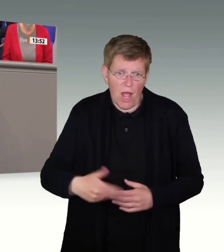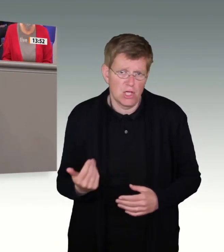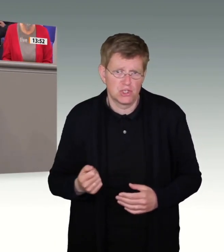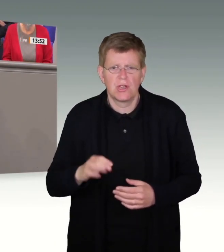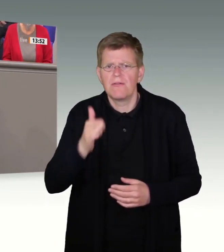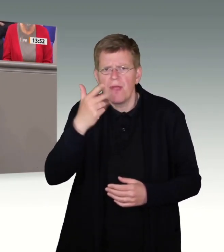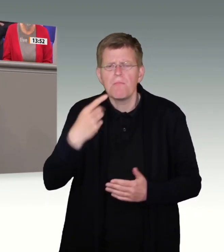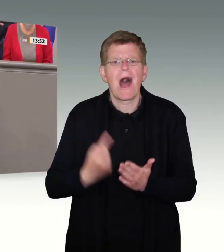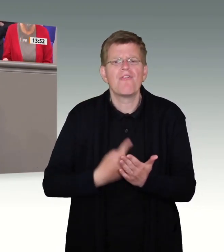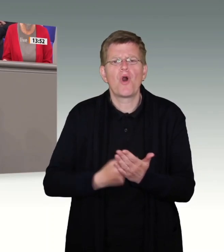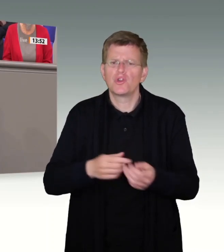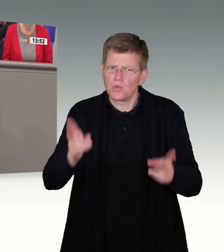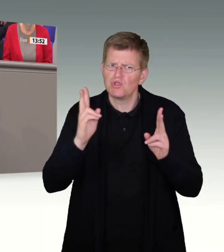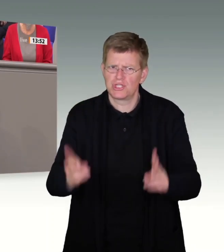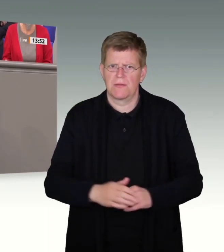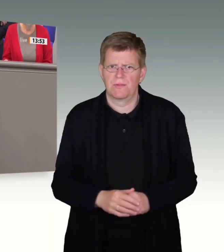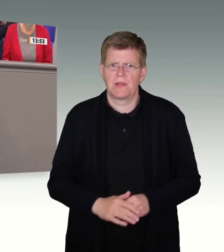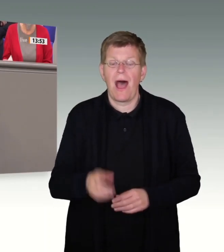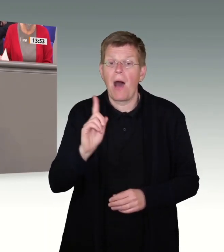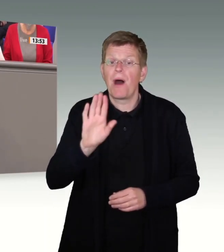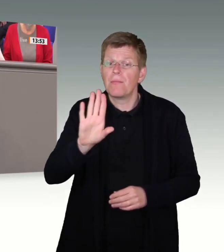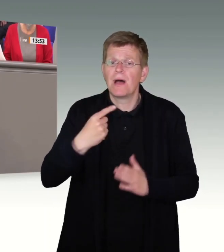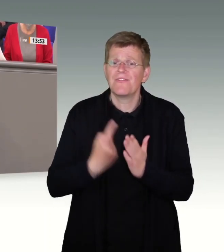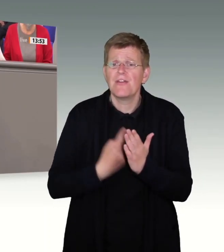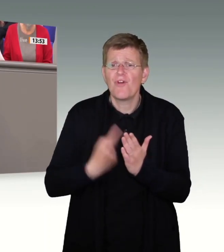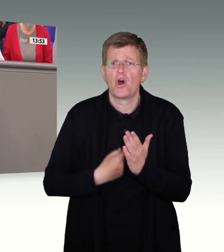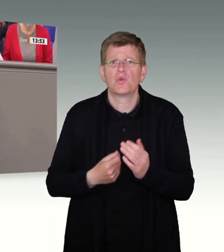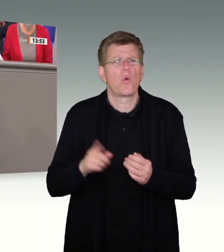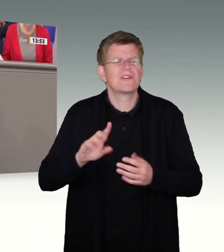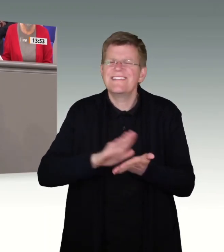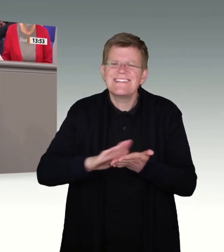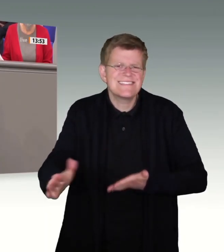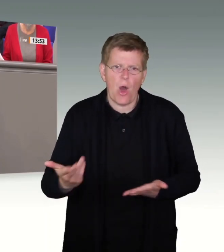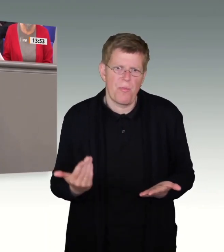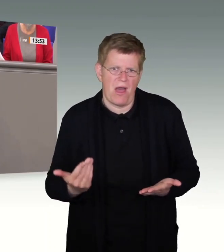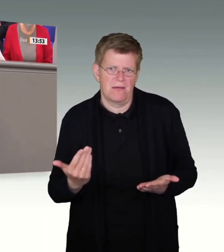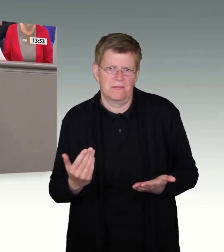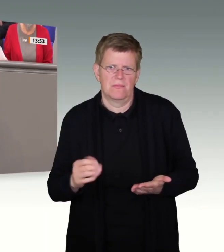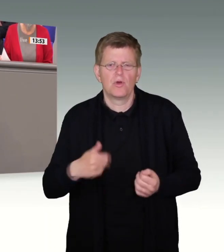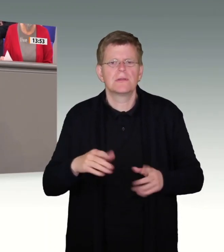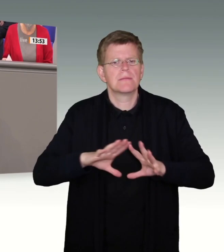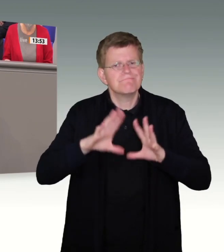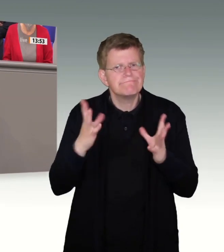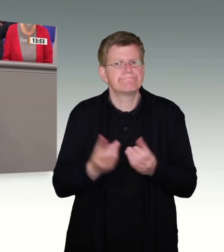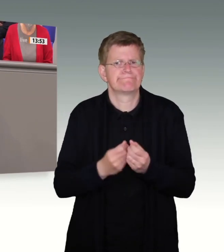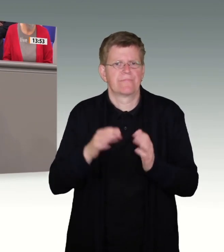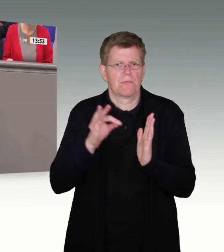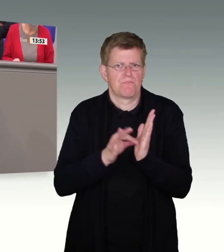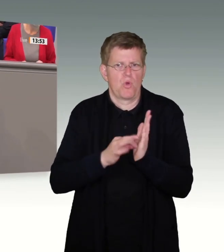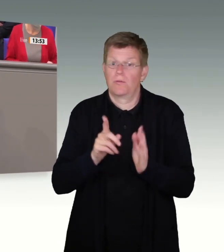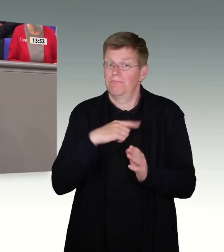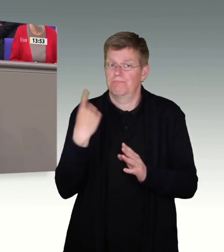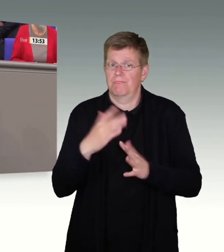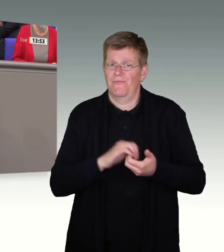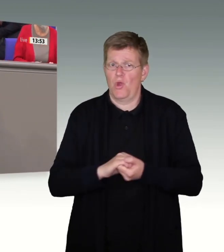sind auch berechtigt. Aber Ihre Forderungen sind an vielen Stellen unsauber. Und es gibt einen grundsätzlichen Punkt, den wir als Union auch